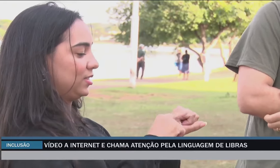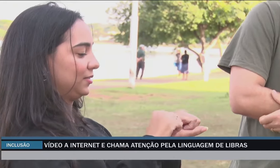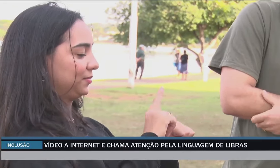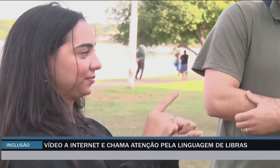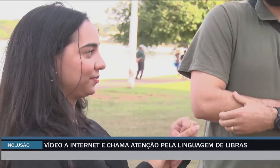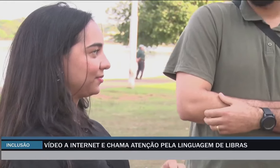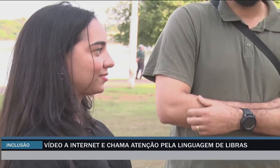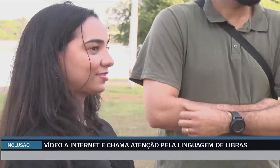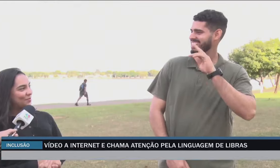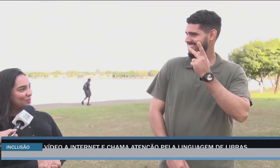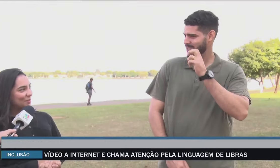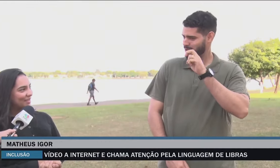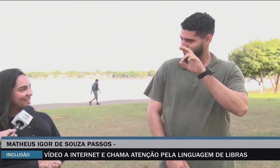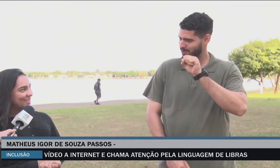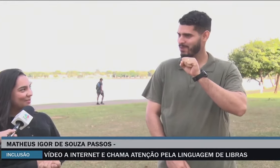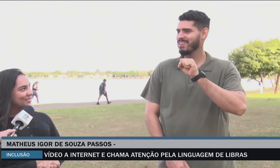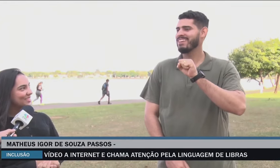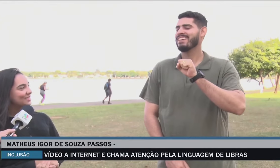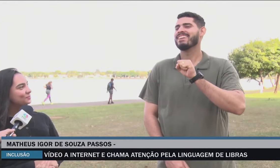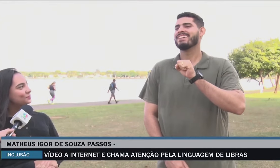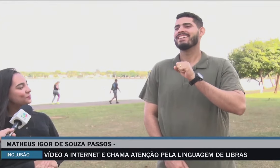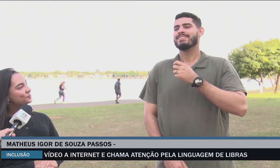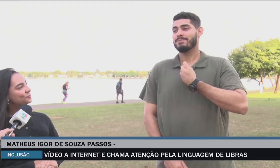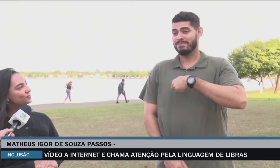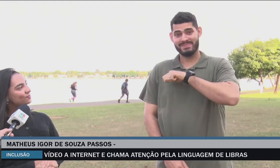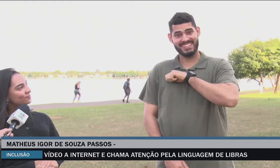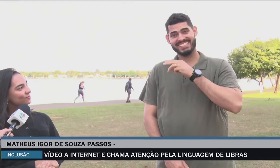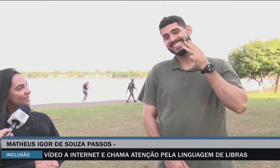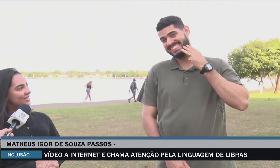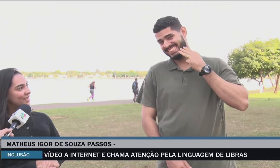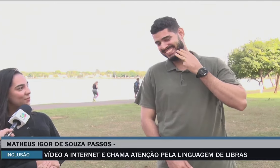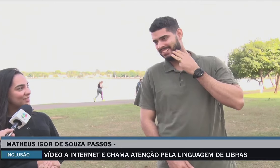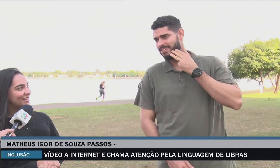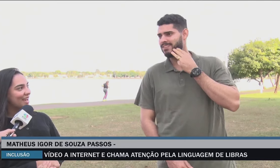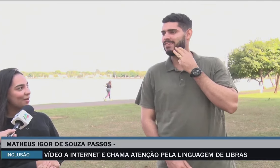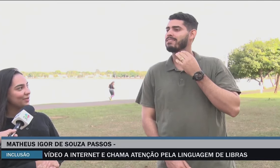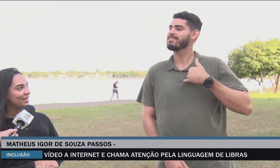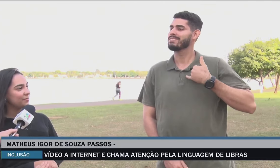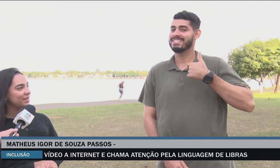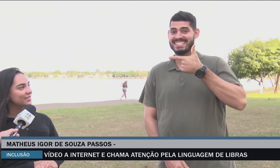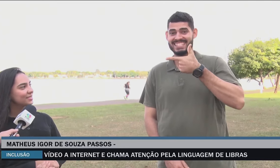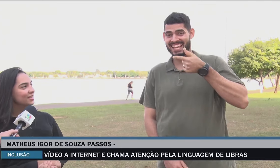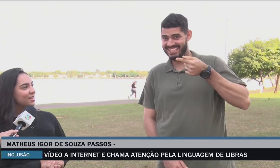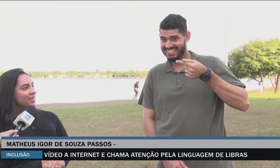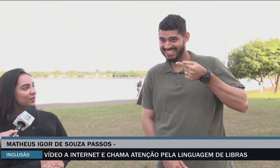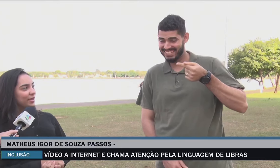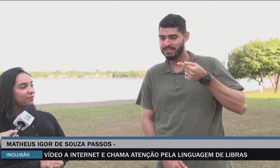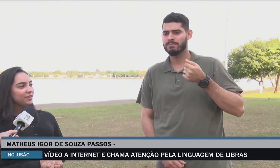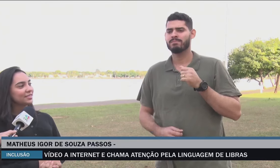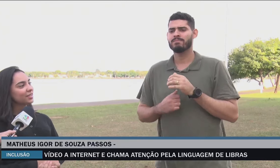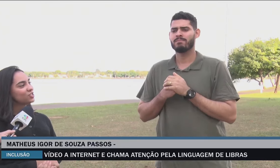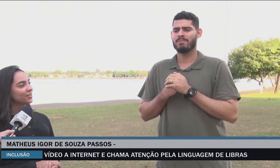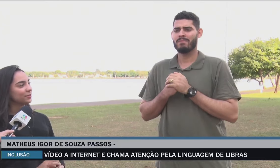Lima Junqueira. Meu nome é Matheus, esse aqui é o meu sinal em Libras e eu tenho 27 anos.